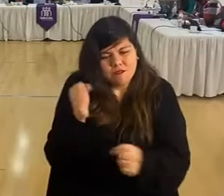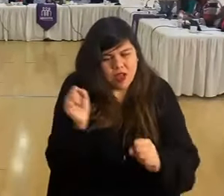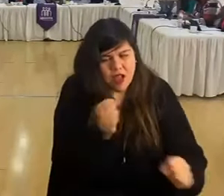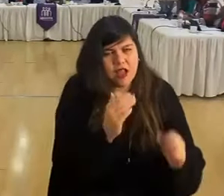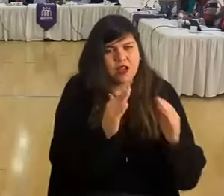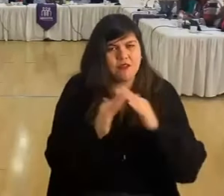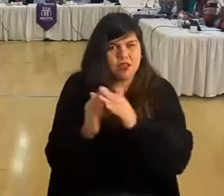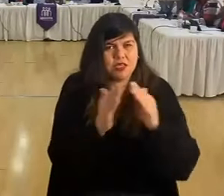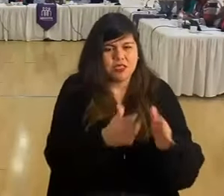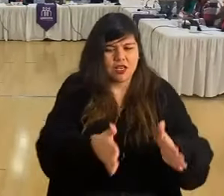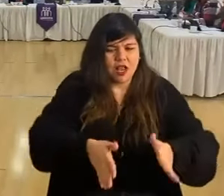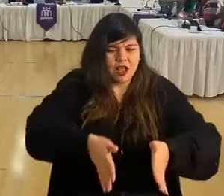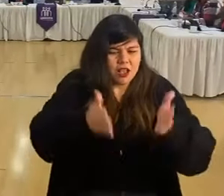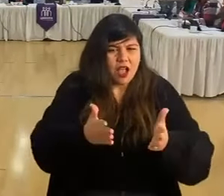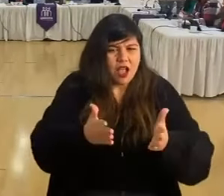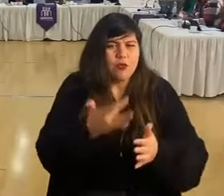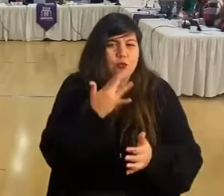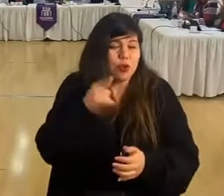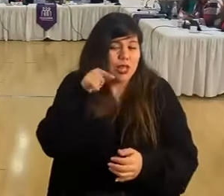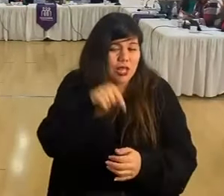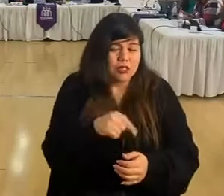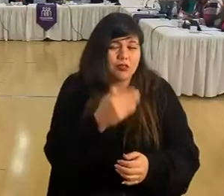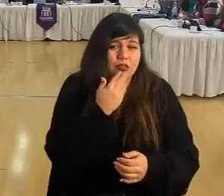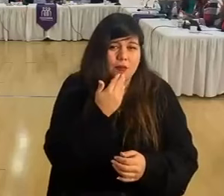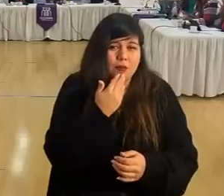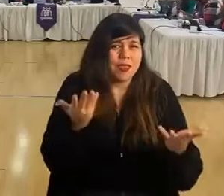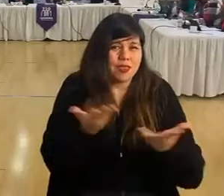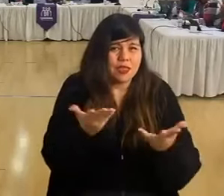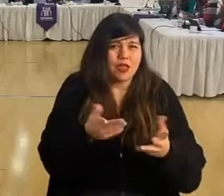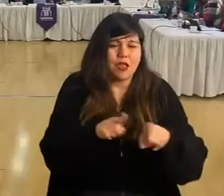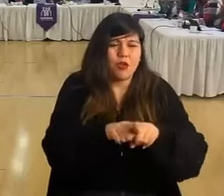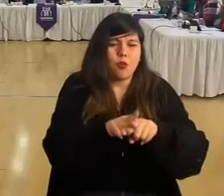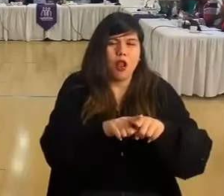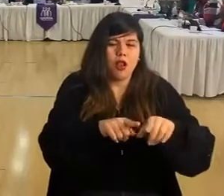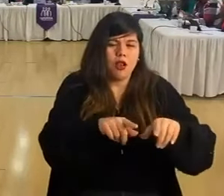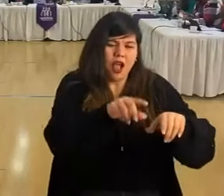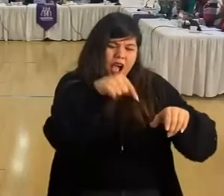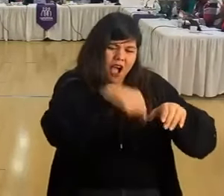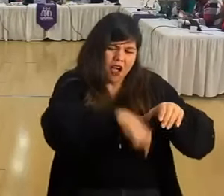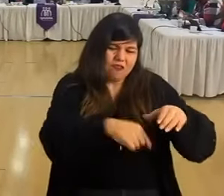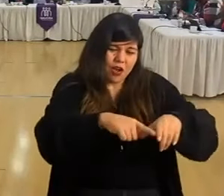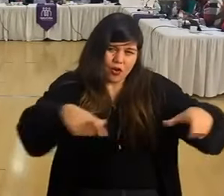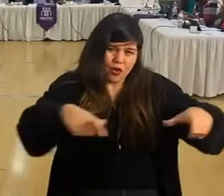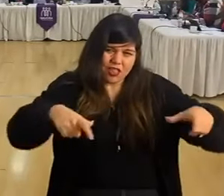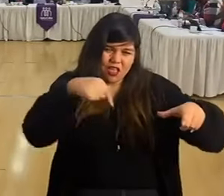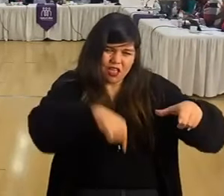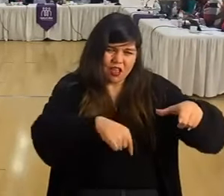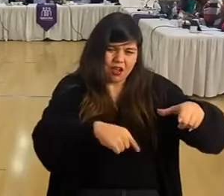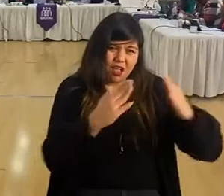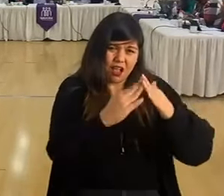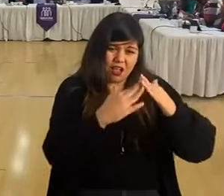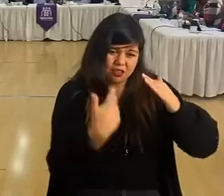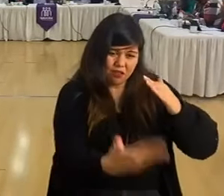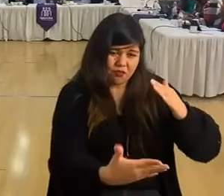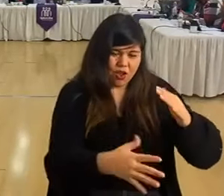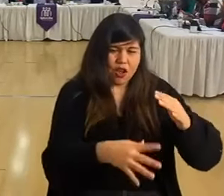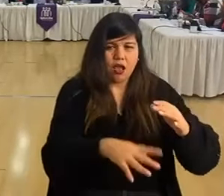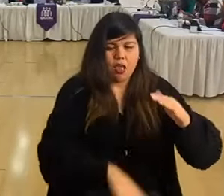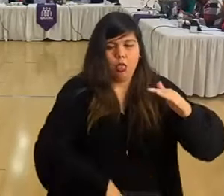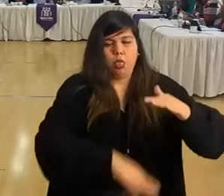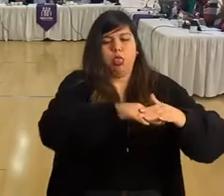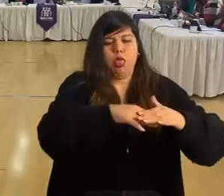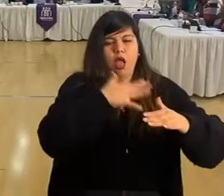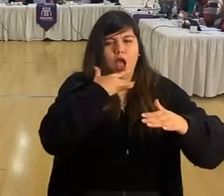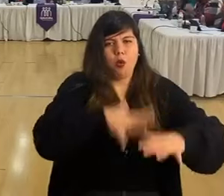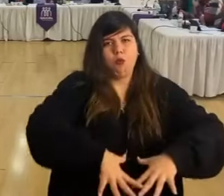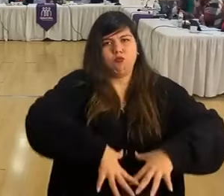sus veredas, porque también eso conlleva que se tapen los sumideros que tienen muchas de ellas fuera de sus casas. Así que esto